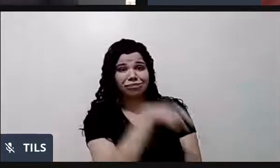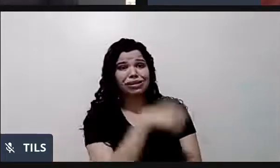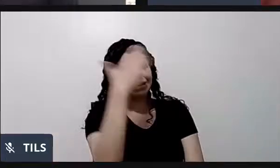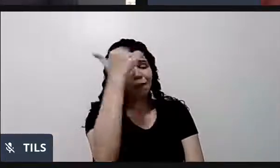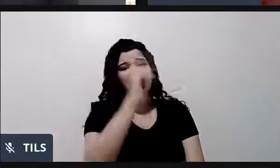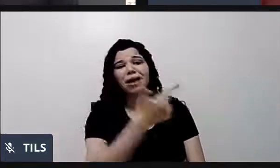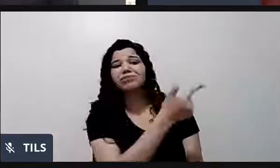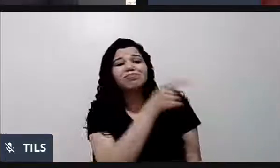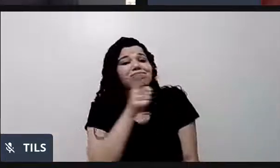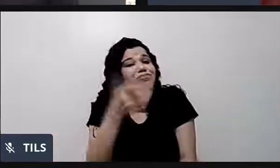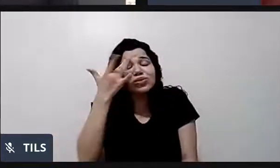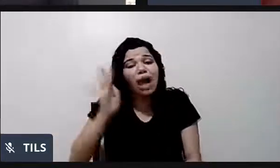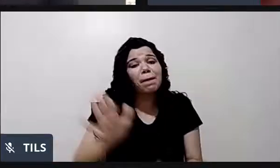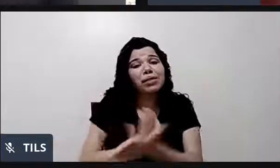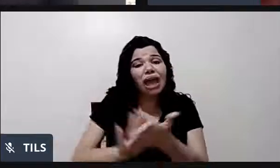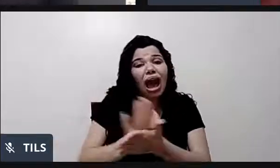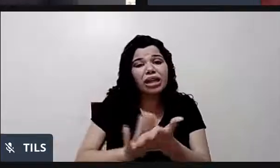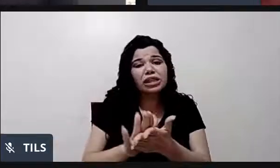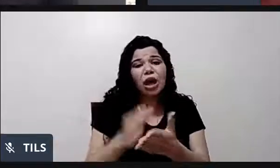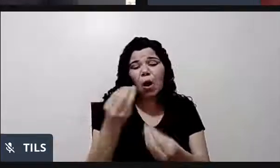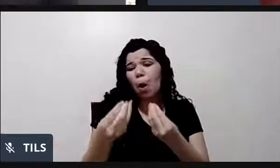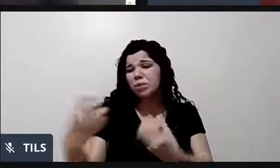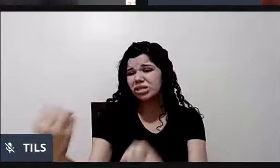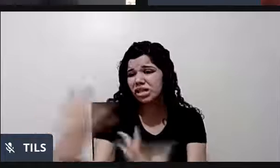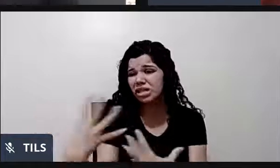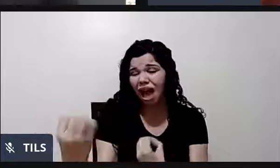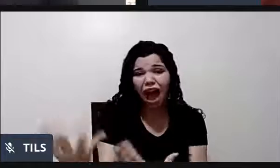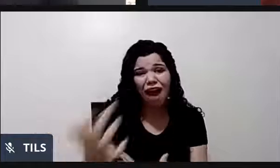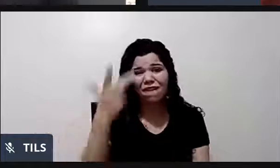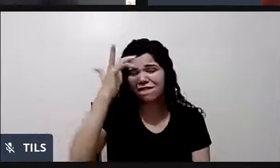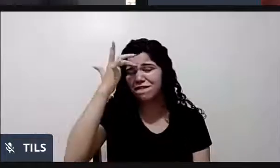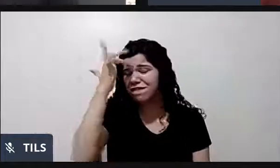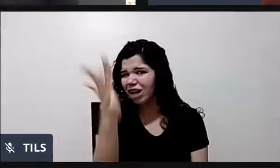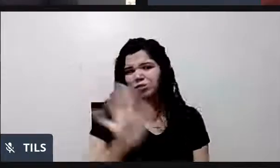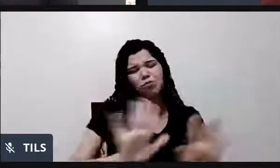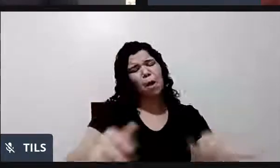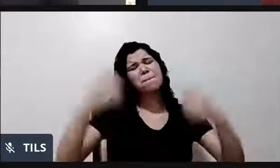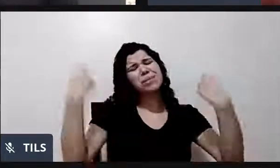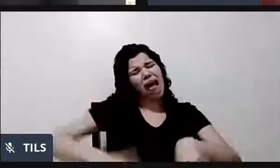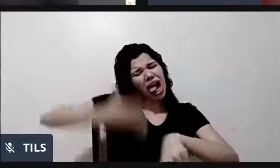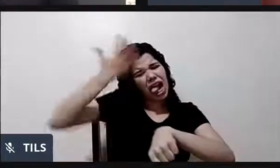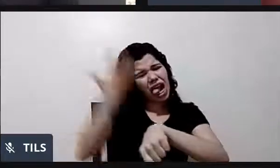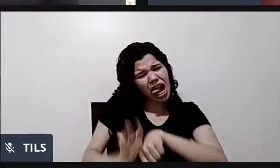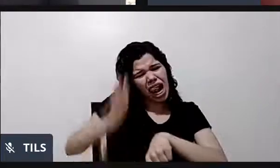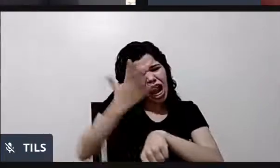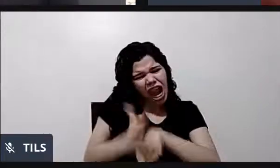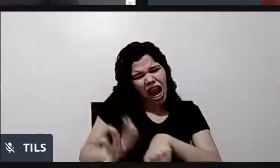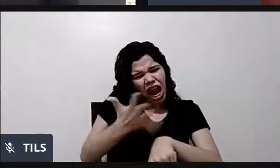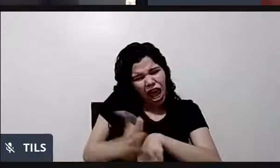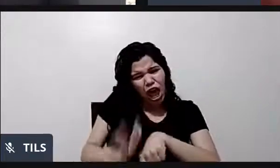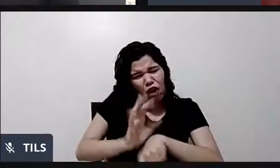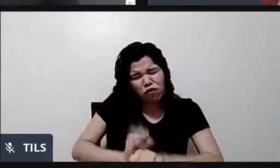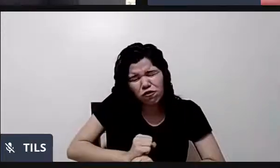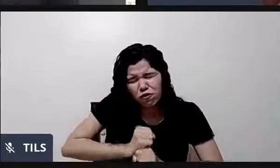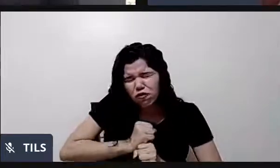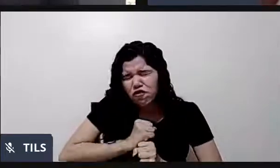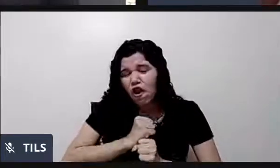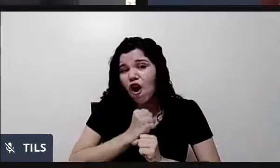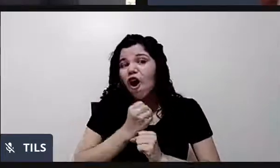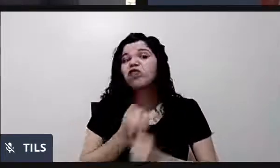E não adianta eu ensinar facilmente. Ele vai ter que treinar muito. Ele tem que estar muito imbuído da vontade. o StreamYard é esse programa. Você